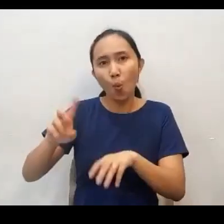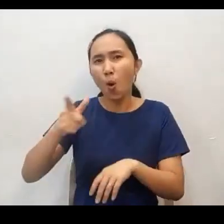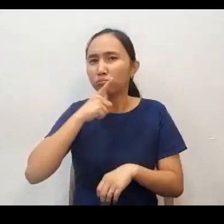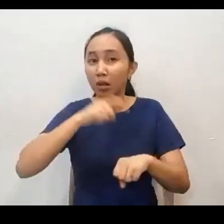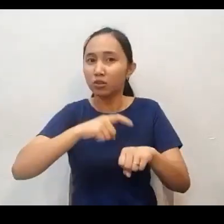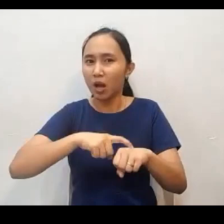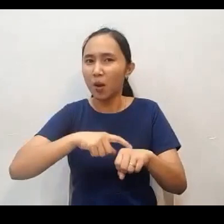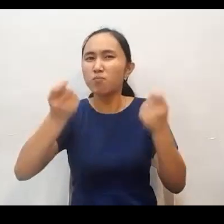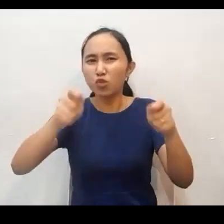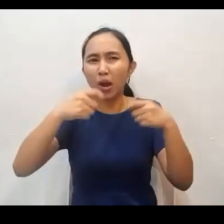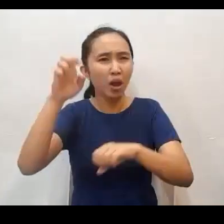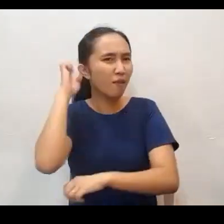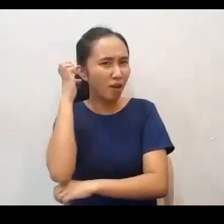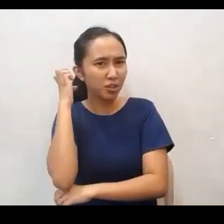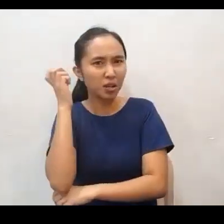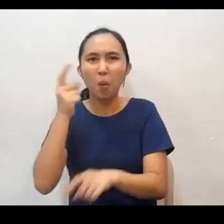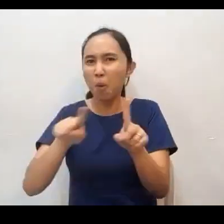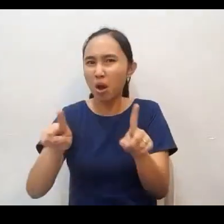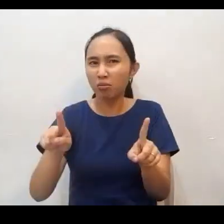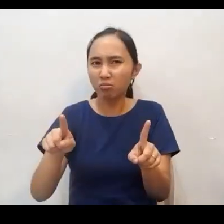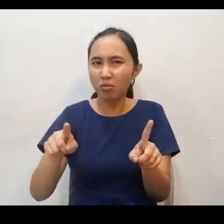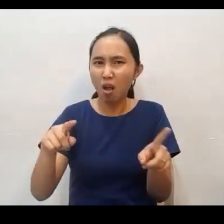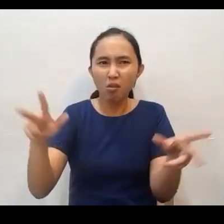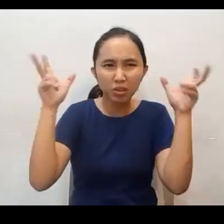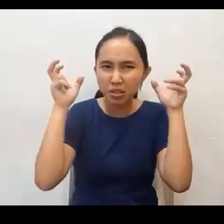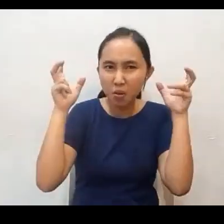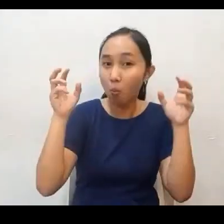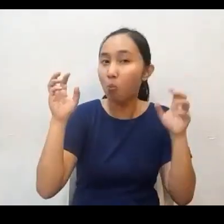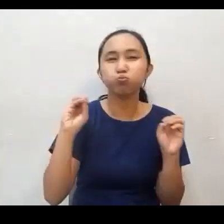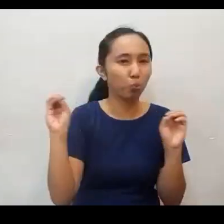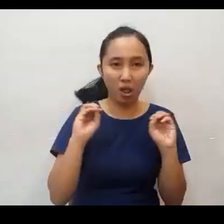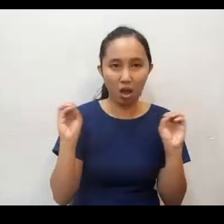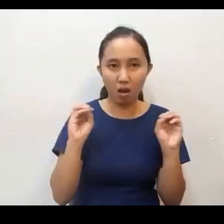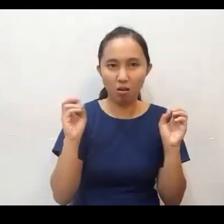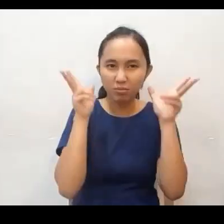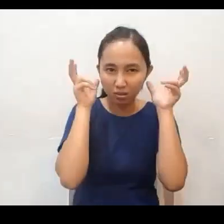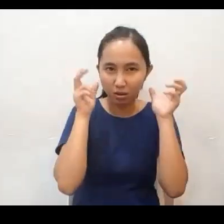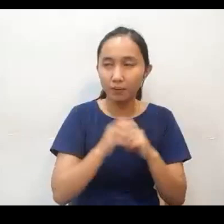Kaya sa kasagsagan ng kanyang lunch time, nagsisiga po siya na mag-evangelize, ngunit walang nakikinig.